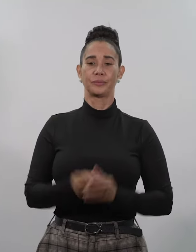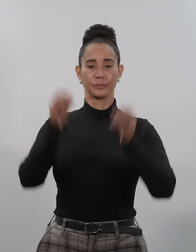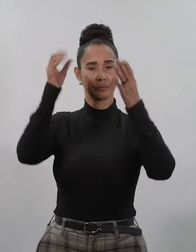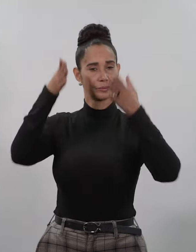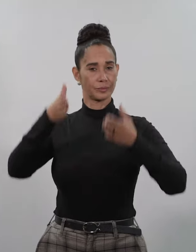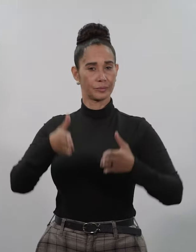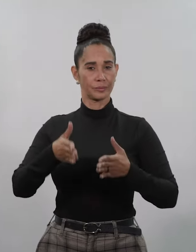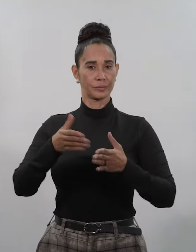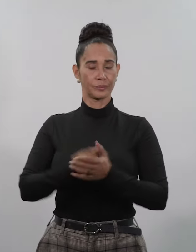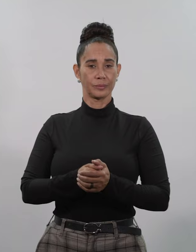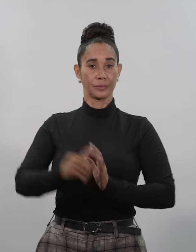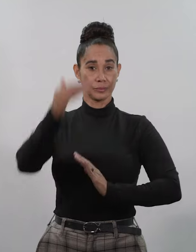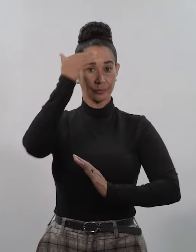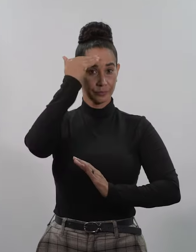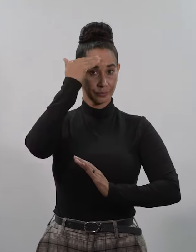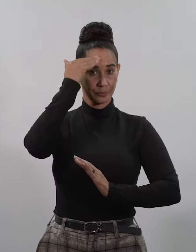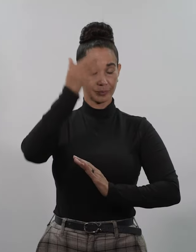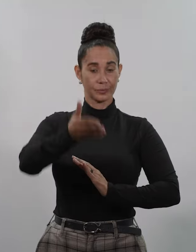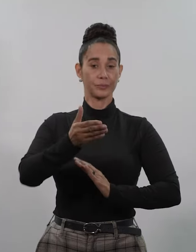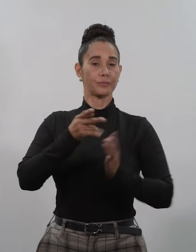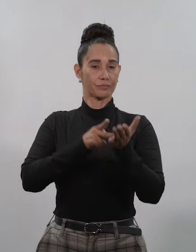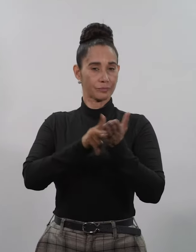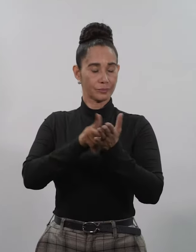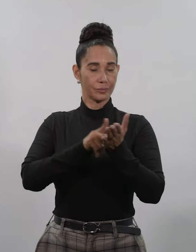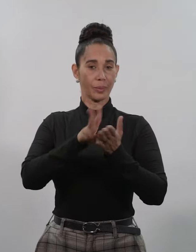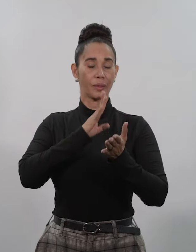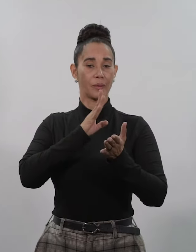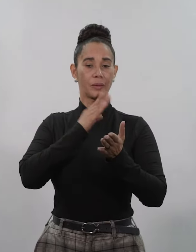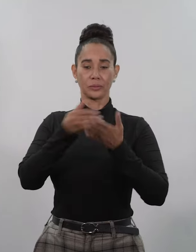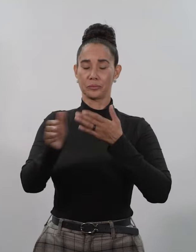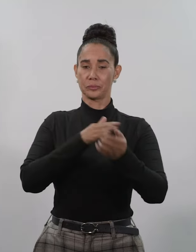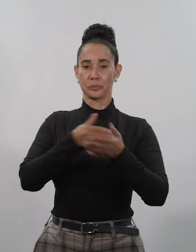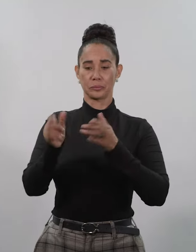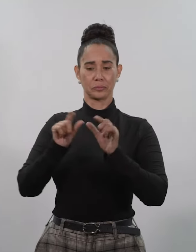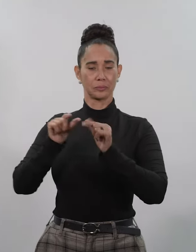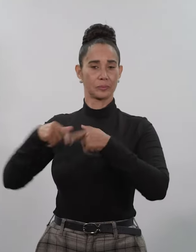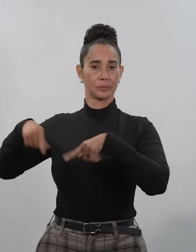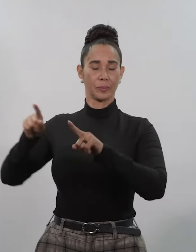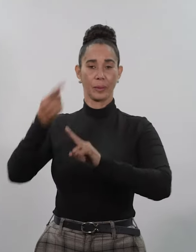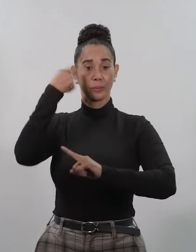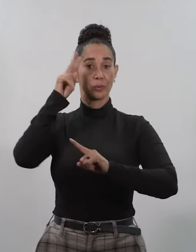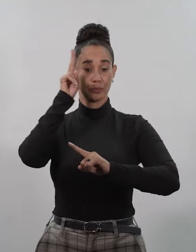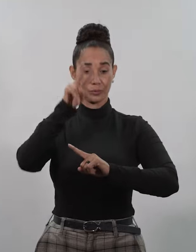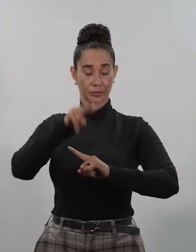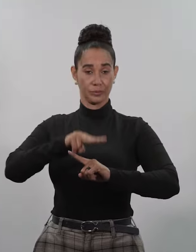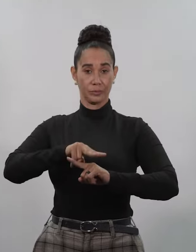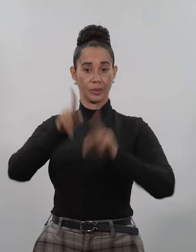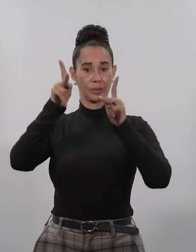Maestro, sabemos que eres sincero y que no te importa de nadie, porque no te fijas en lo que la gente sea,